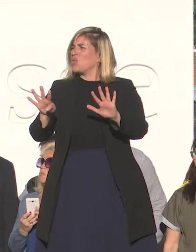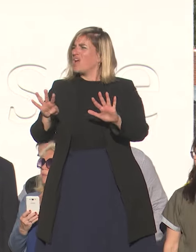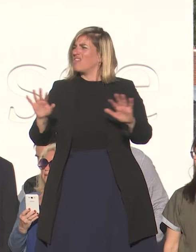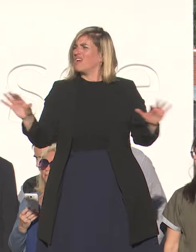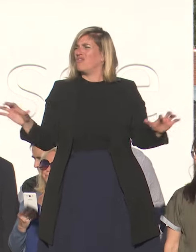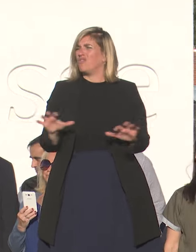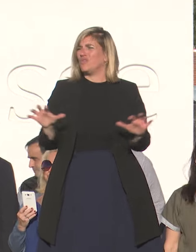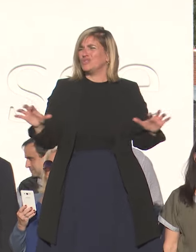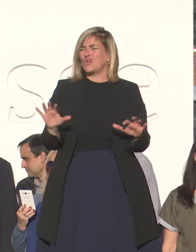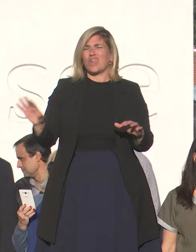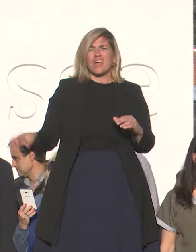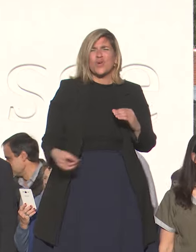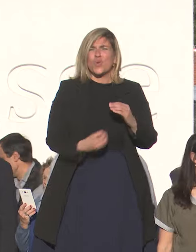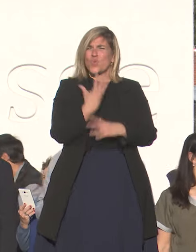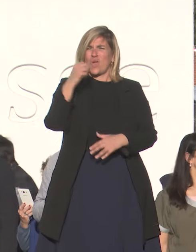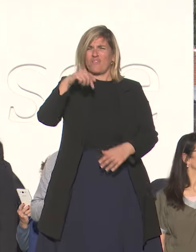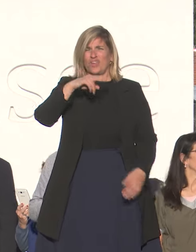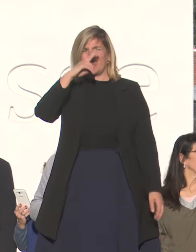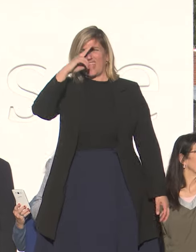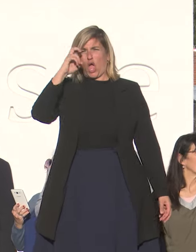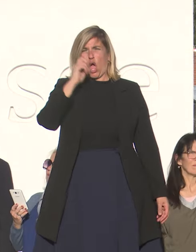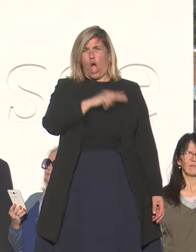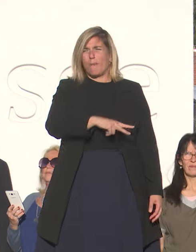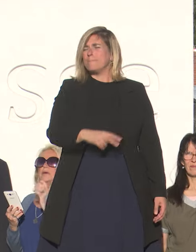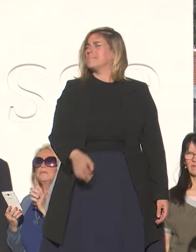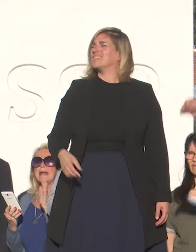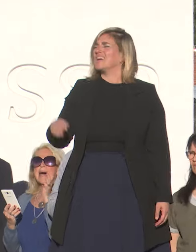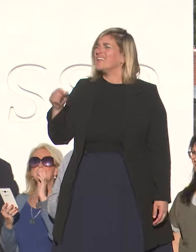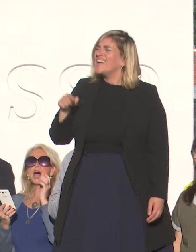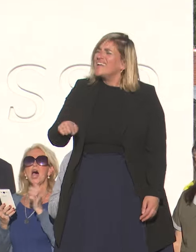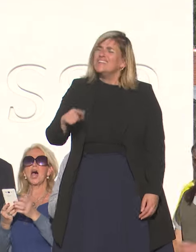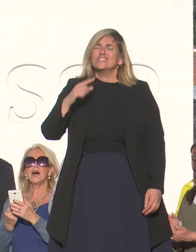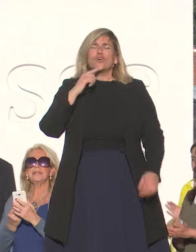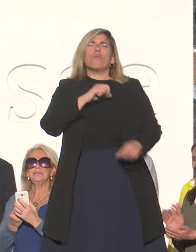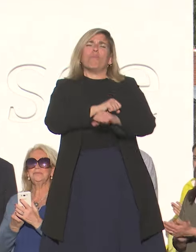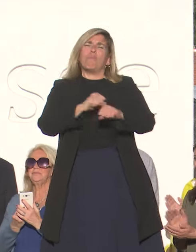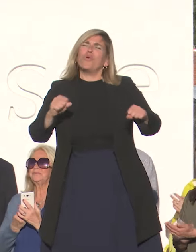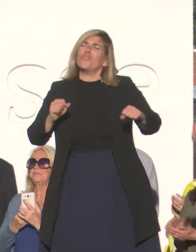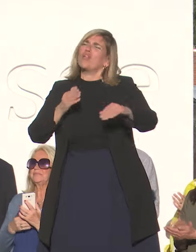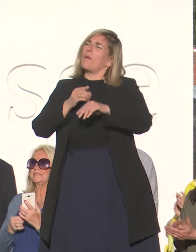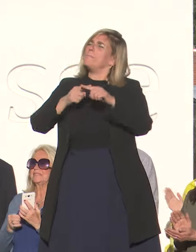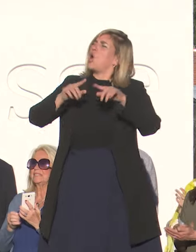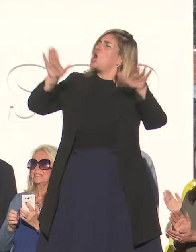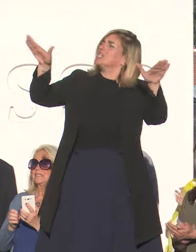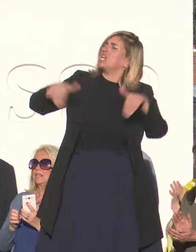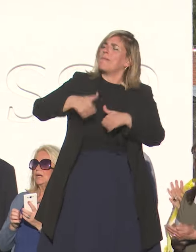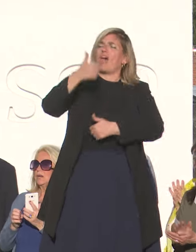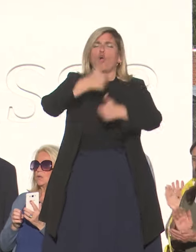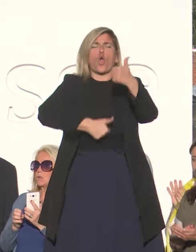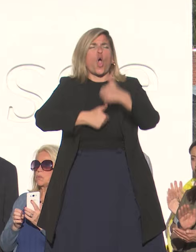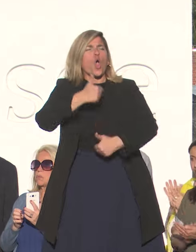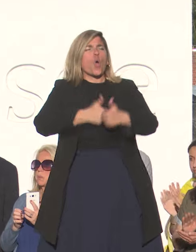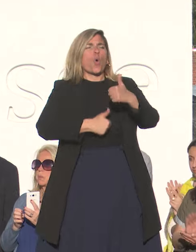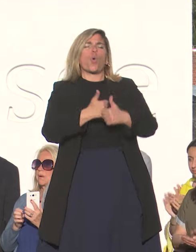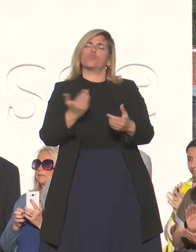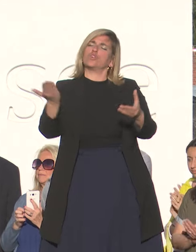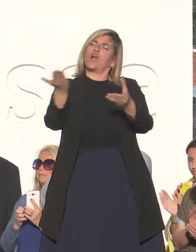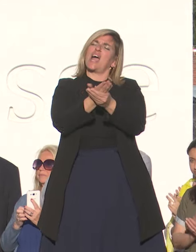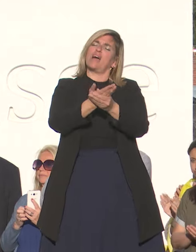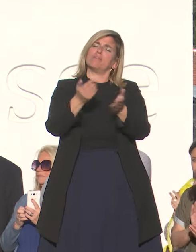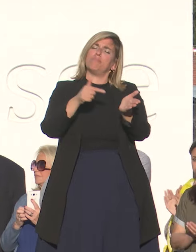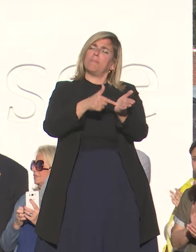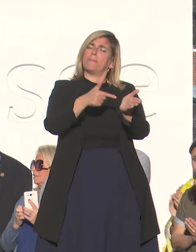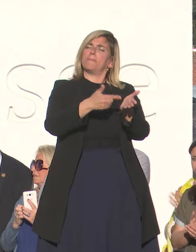funcionarios nuevos en este hospital los cuales accedieron mediante llamado a concurso y oposición de mérito.